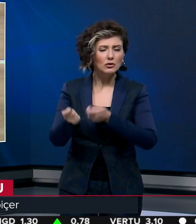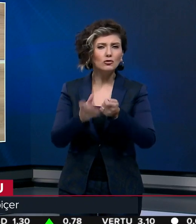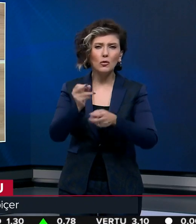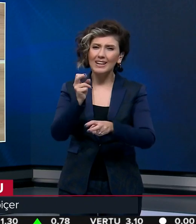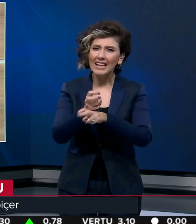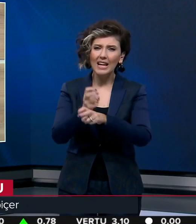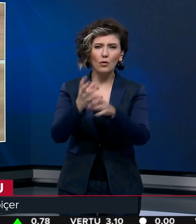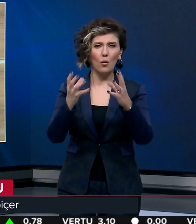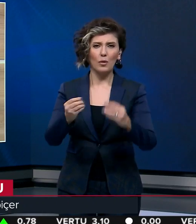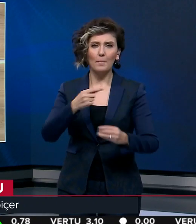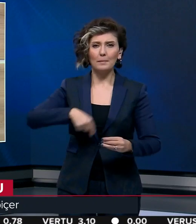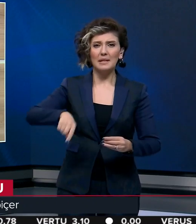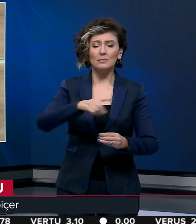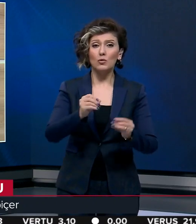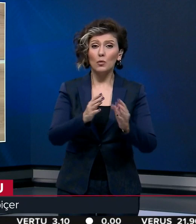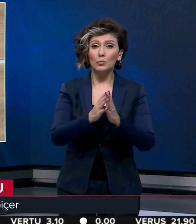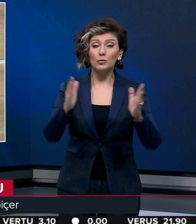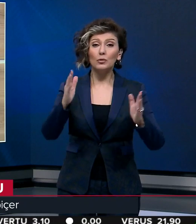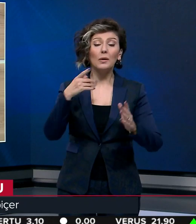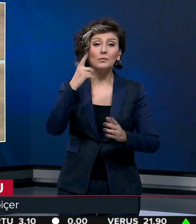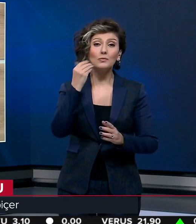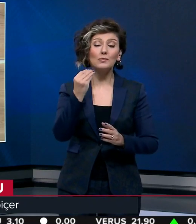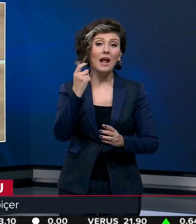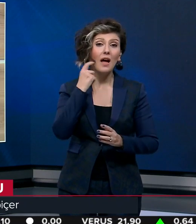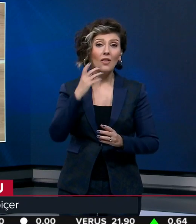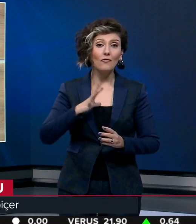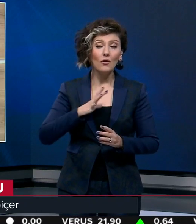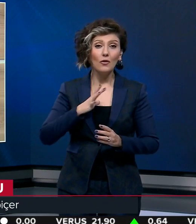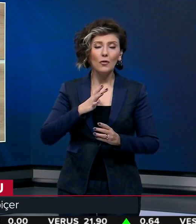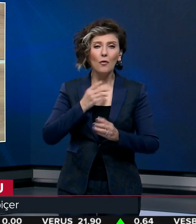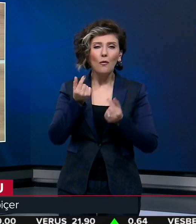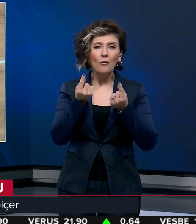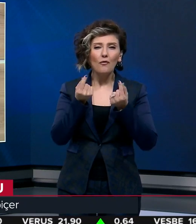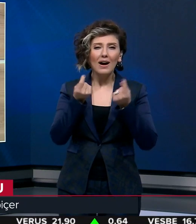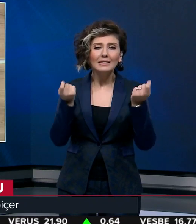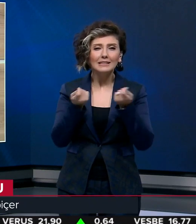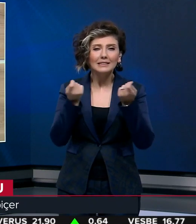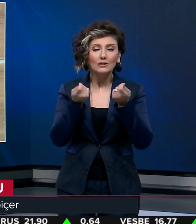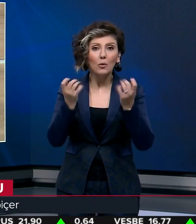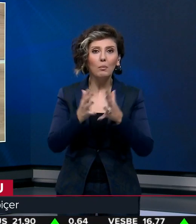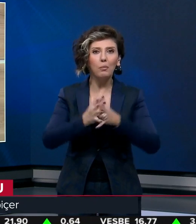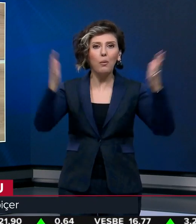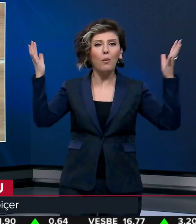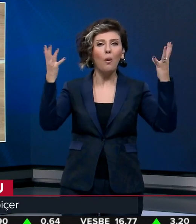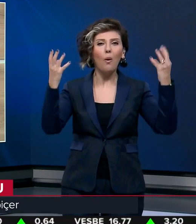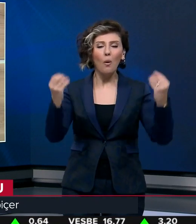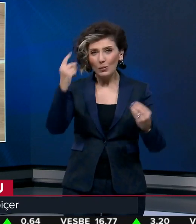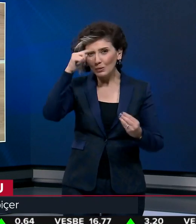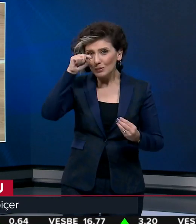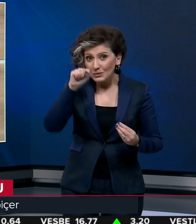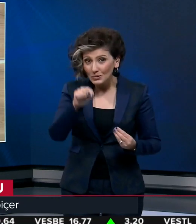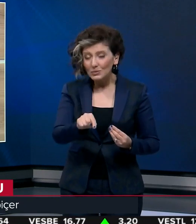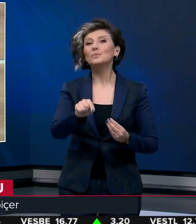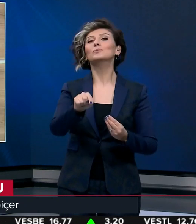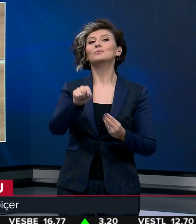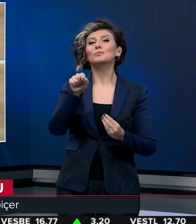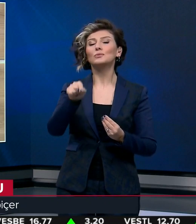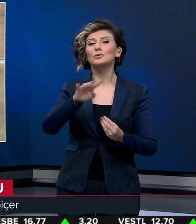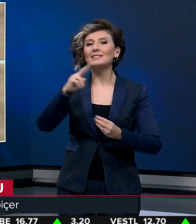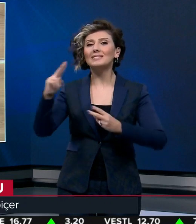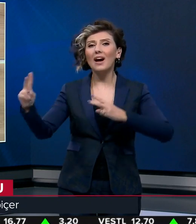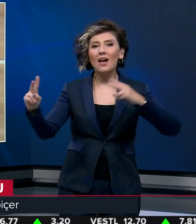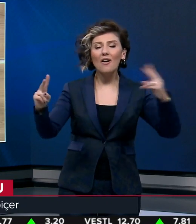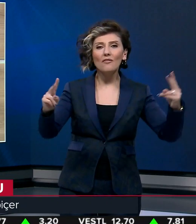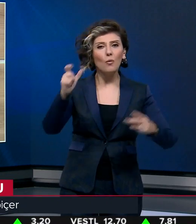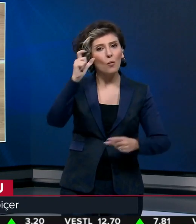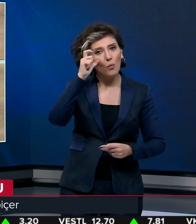ve bizim çok büyük bir ateş ötürmesi var. Rüzgar Eken Fırtına Biçer. Dolayısıyla bu konuda bütün tarafları da